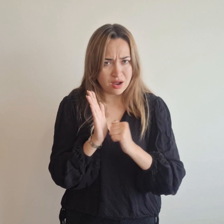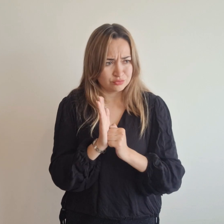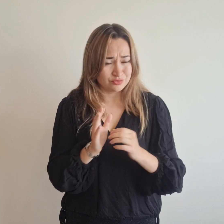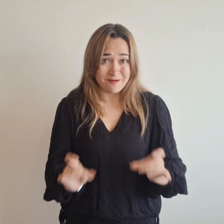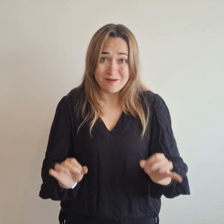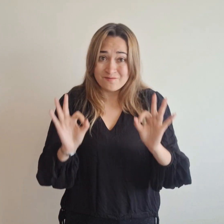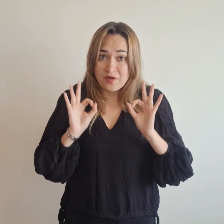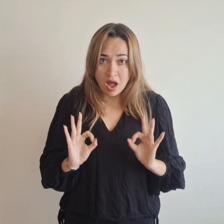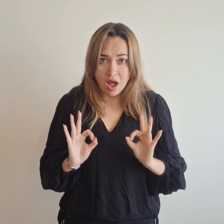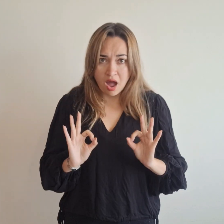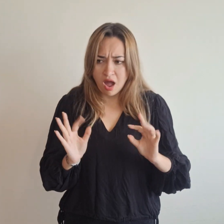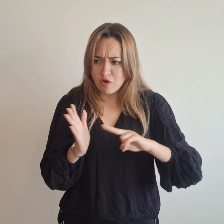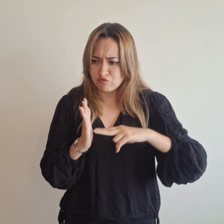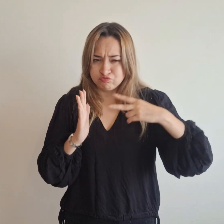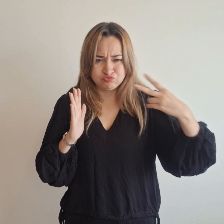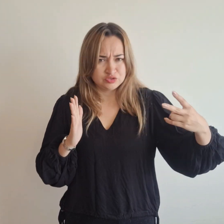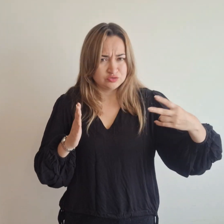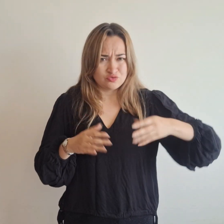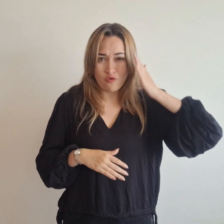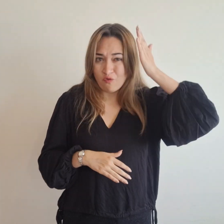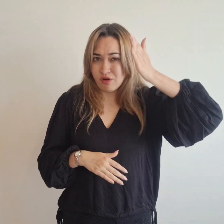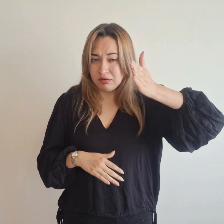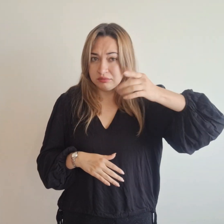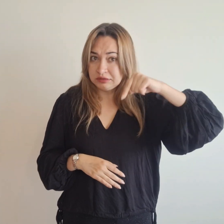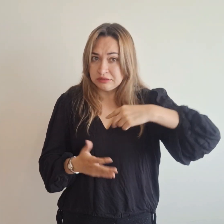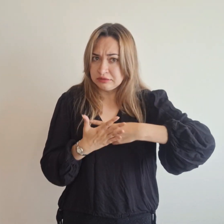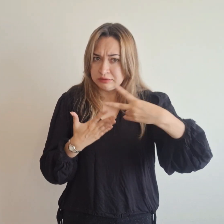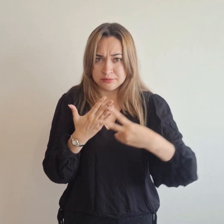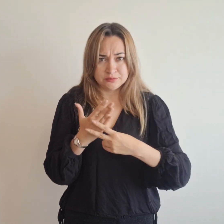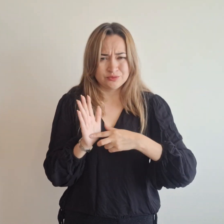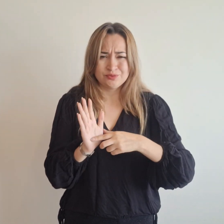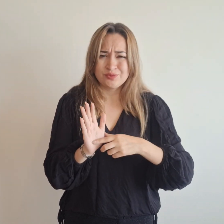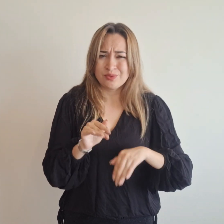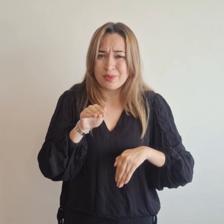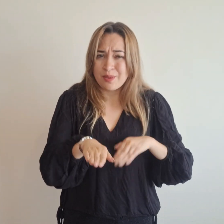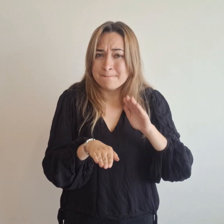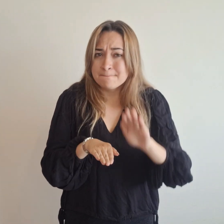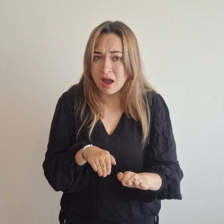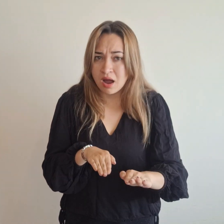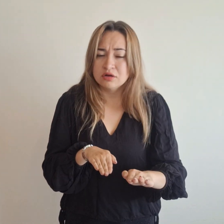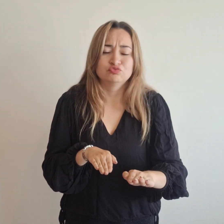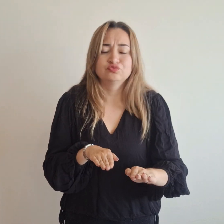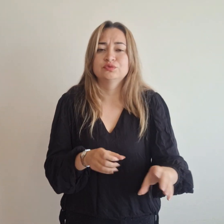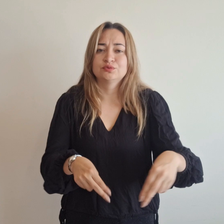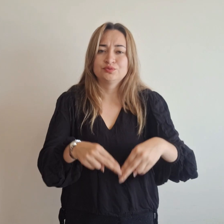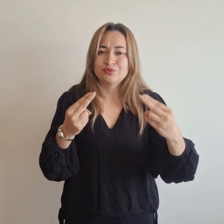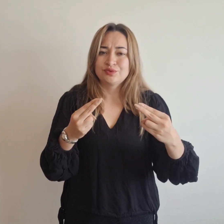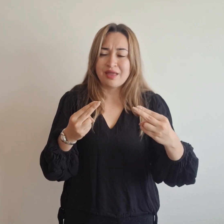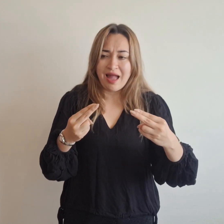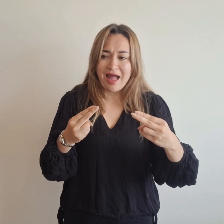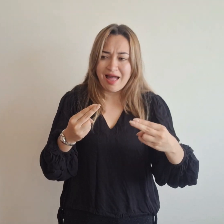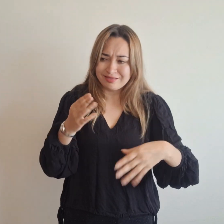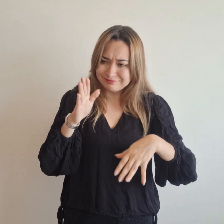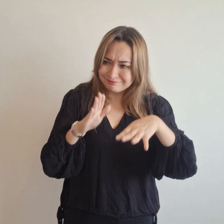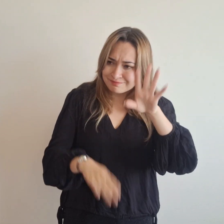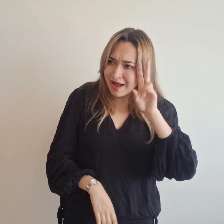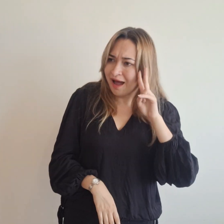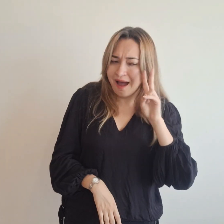calidad y tecnología avanzada, esta obra es un paso clave hacia una Tunja más resiliente y preparada para el futuro.